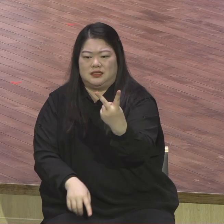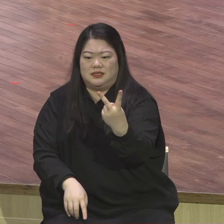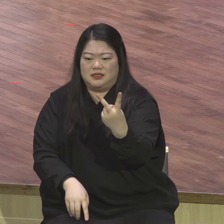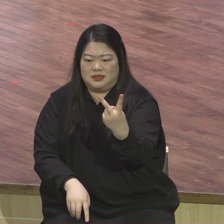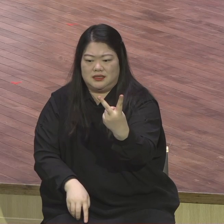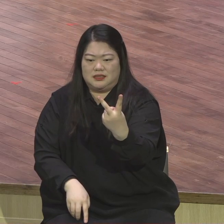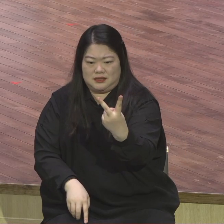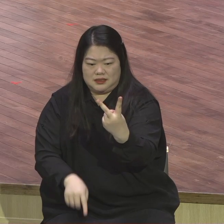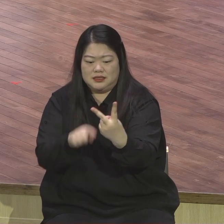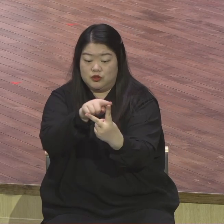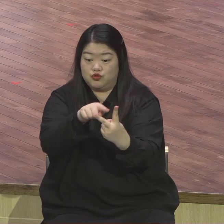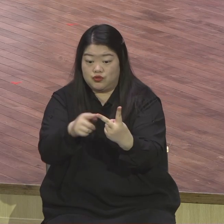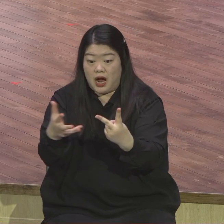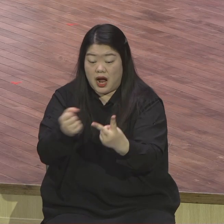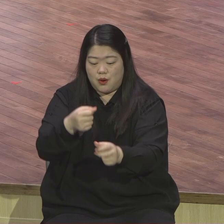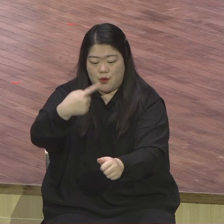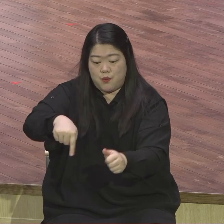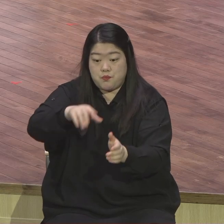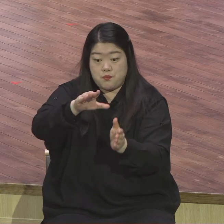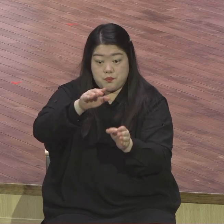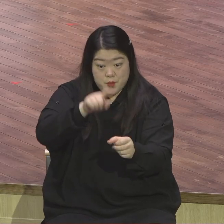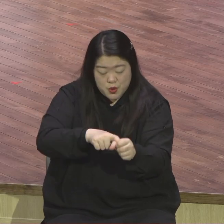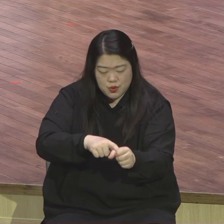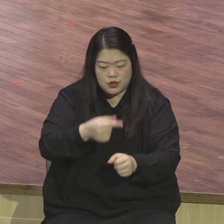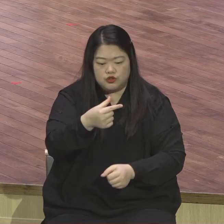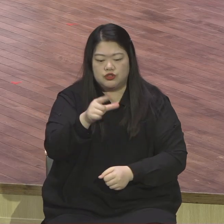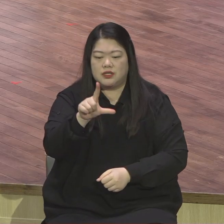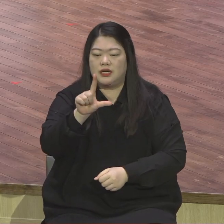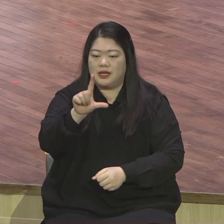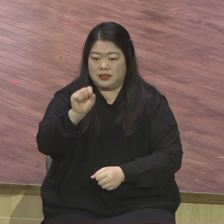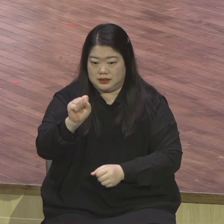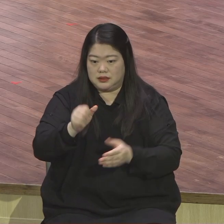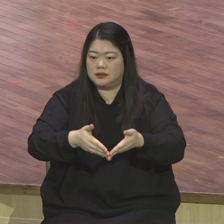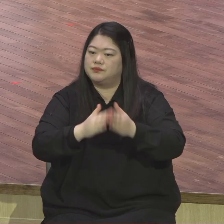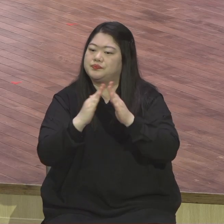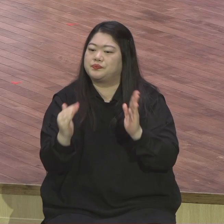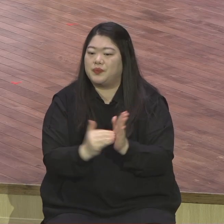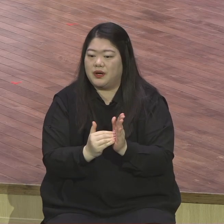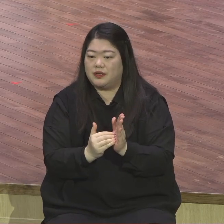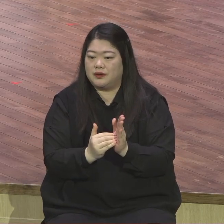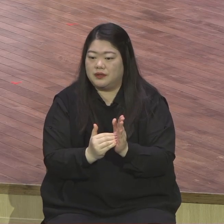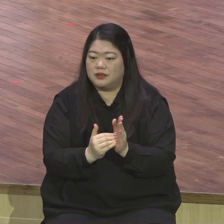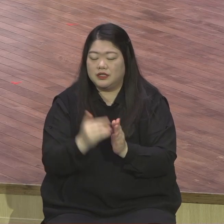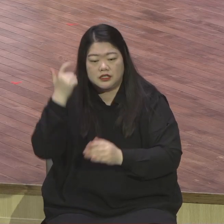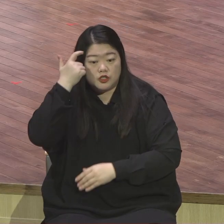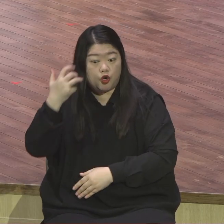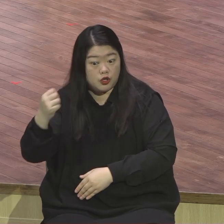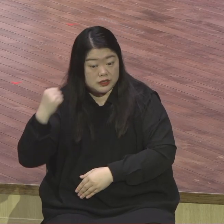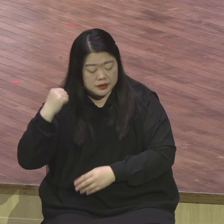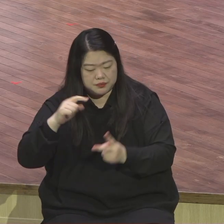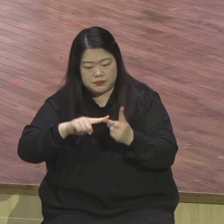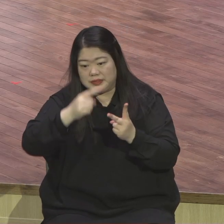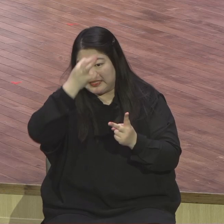회복시켜주는 이 글로벌 학교 영성과 전문성을 회복시켜줘서 출발하게 해주고